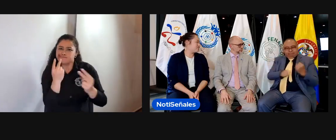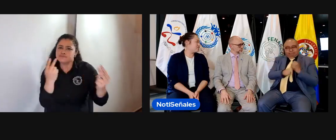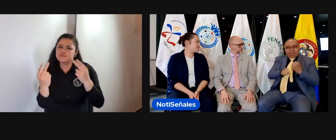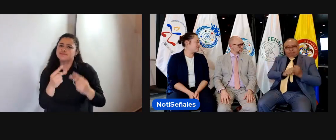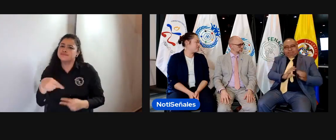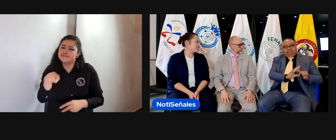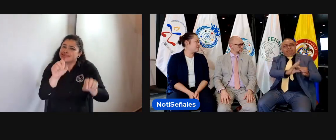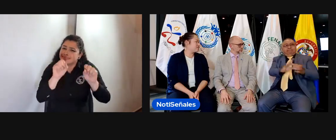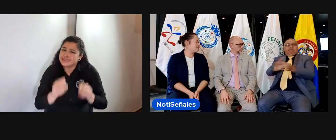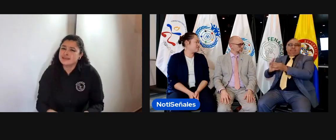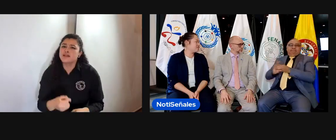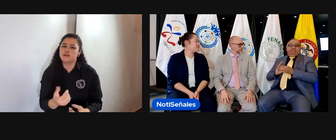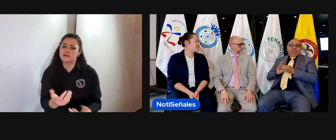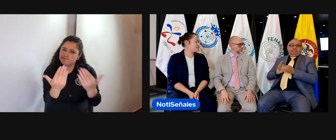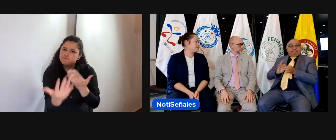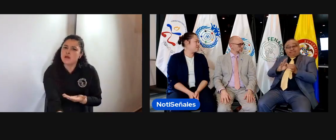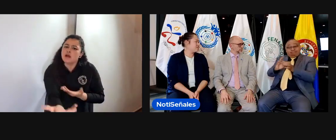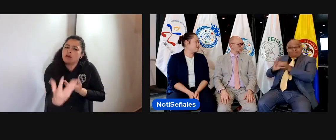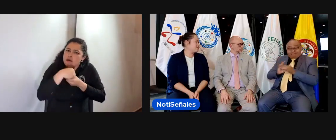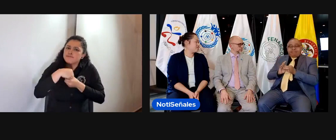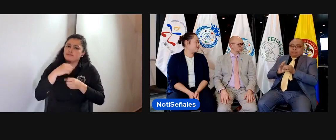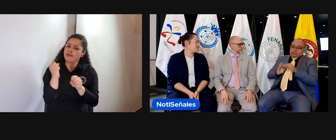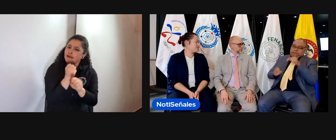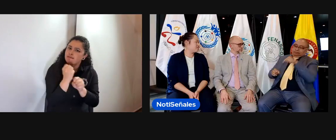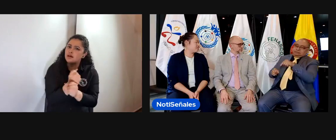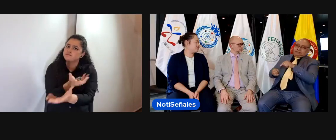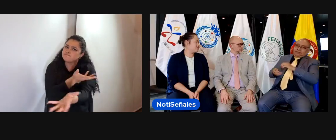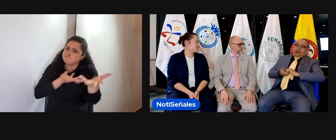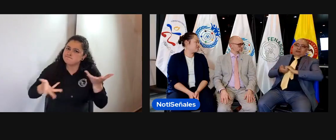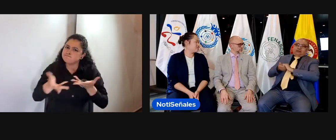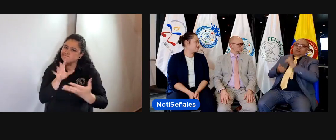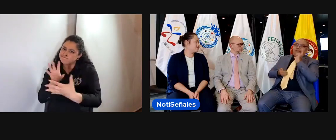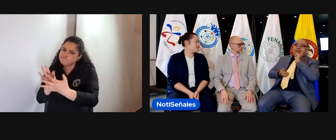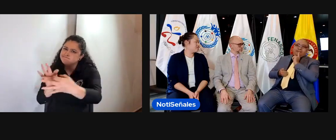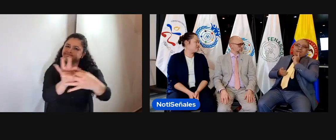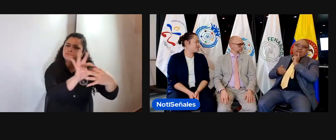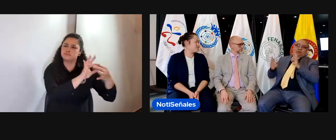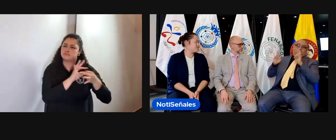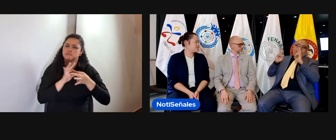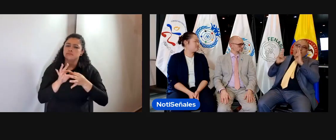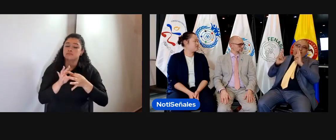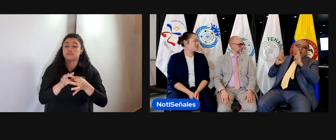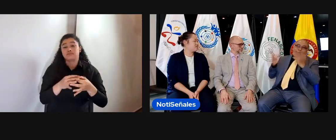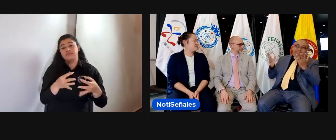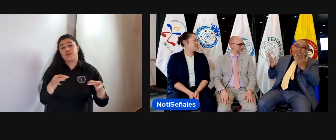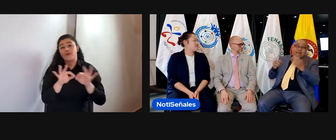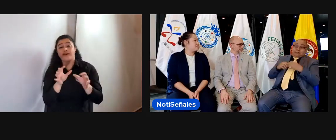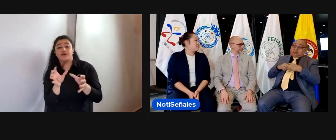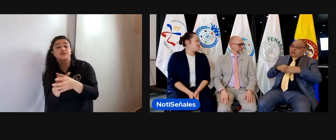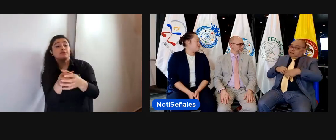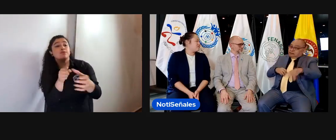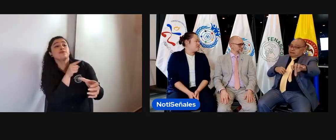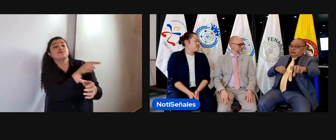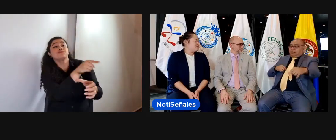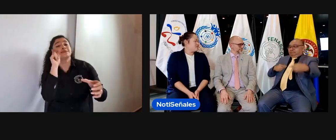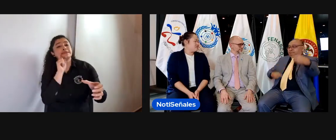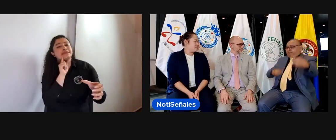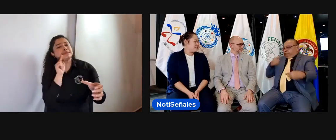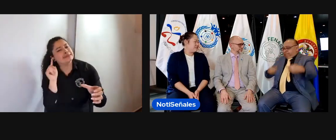ven en este momento, en esta emisión de noticias señales, lo importante es trabajar de manera unida, articulada, que podamos trabajar, porque